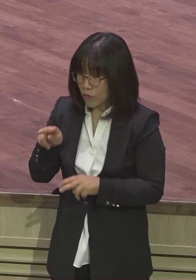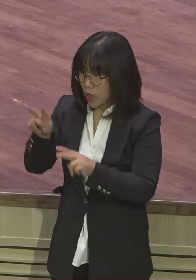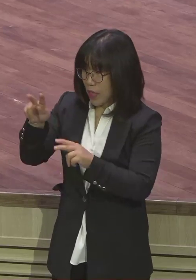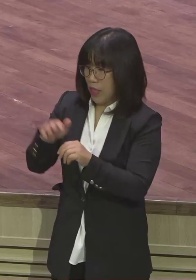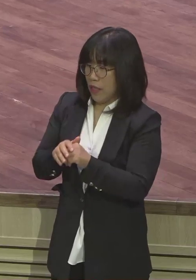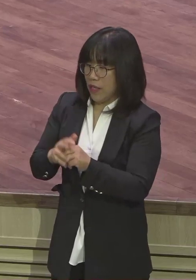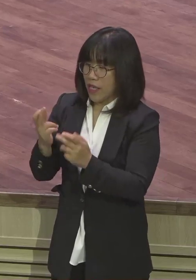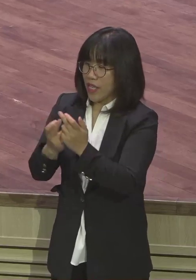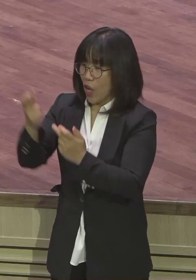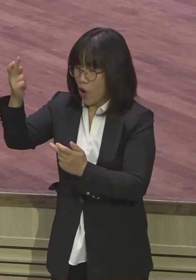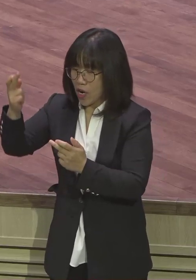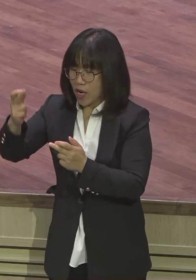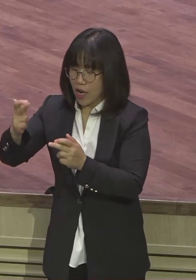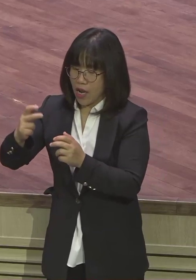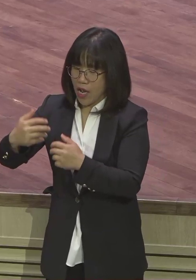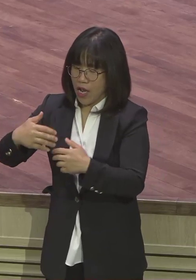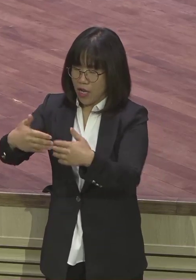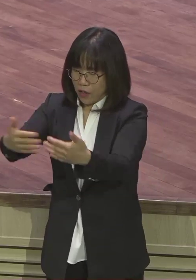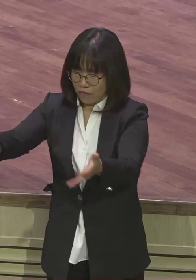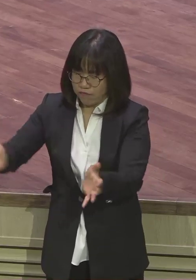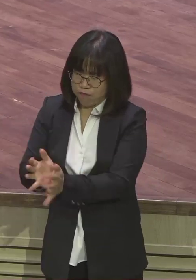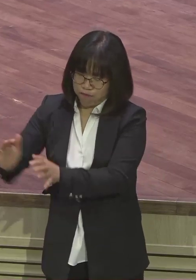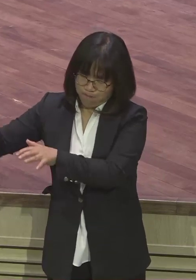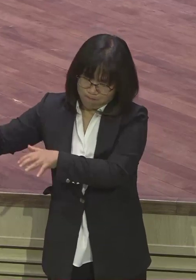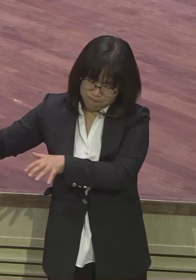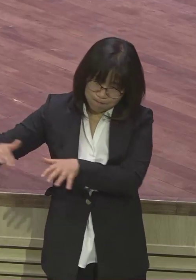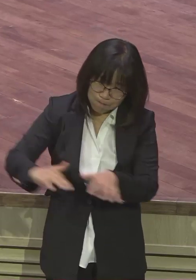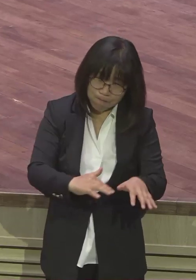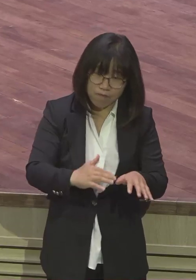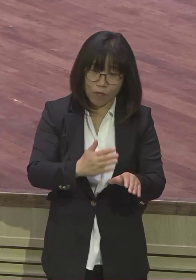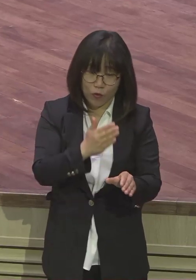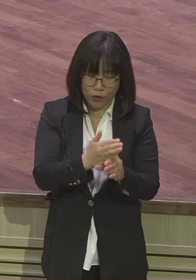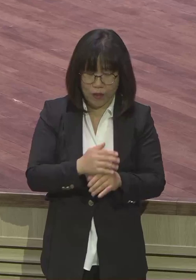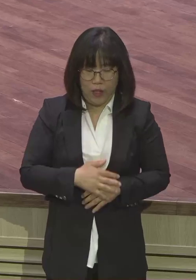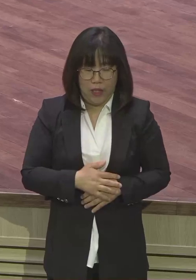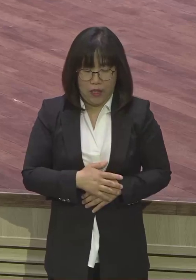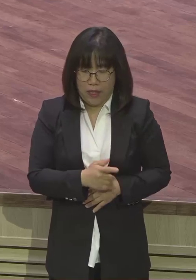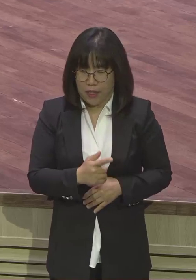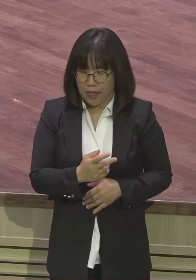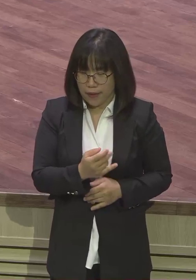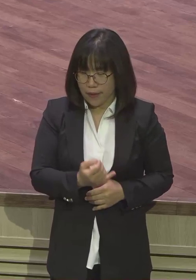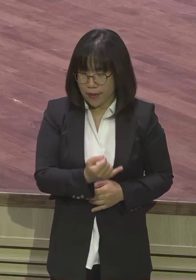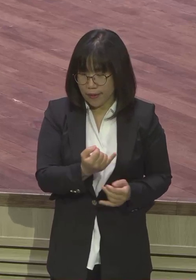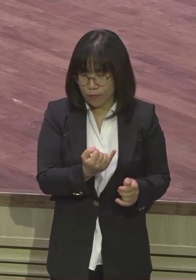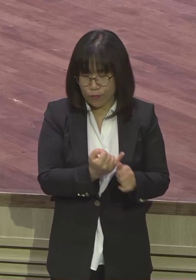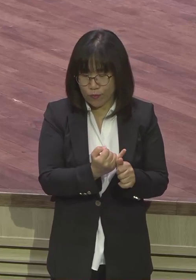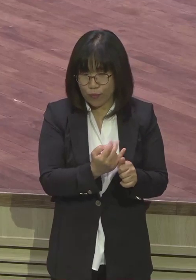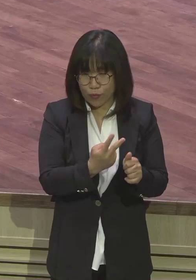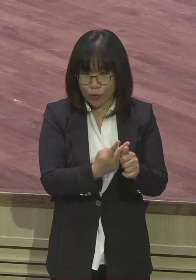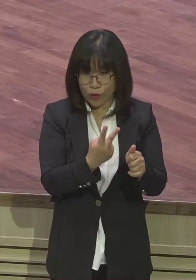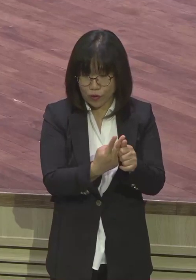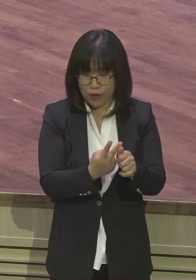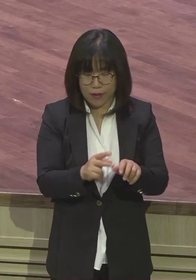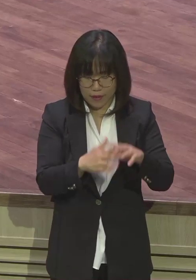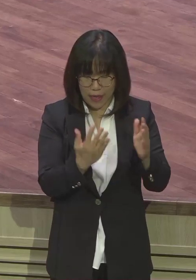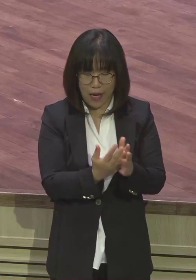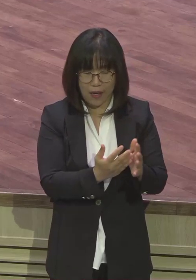있는지라 그 자식들을 나누어 레아와 라헬과 두 여정에 맡기고 또 여정들과 그들의